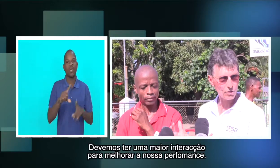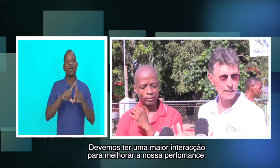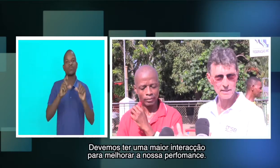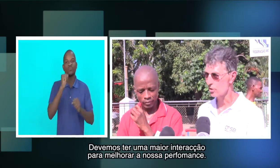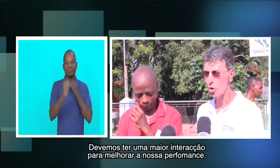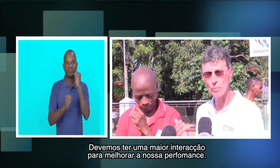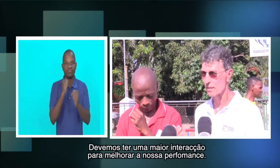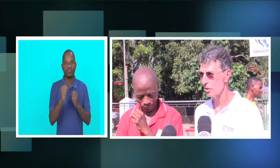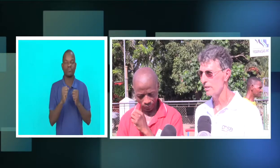nossa performance.